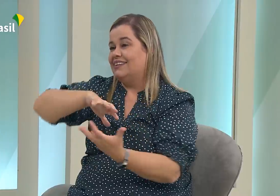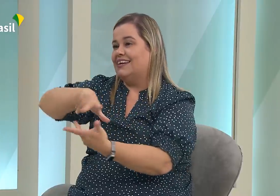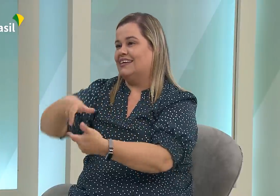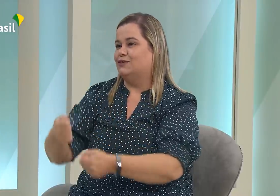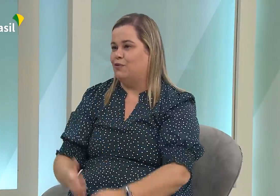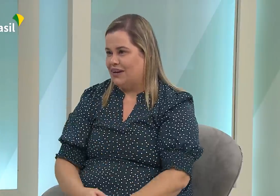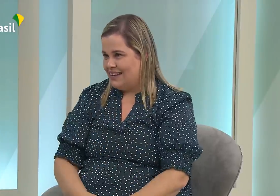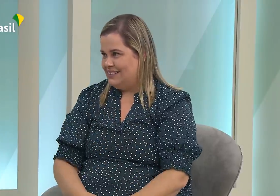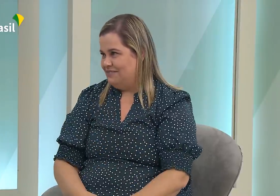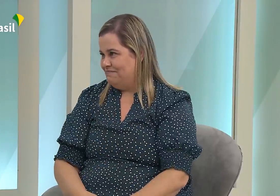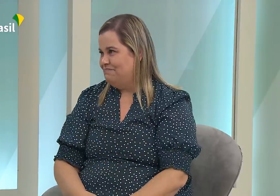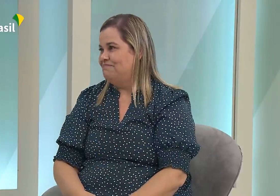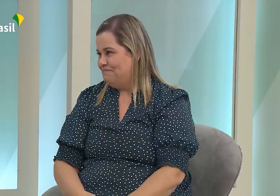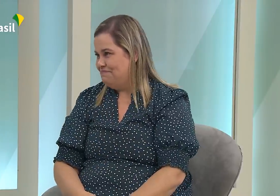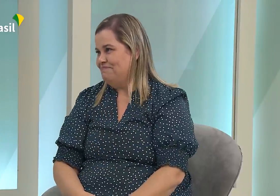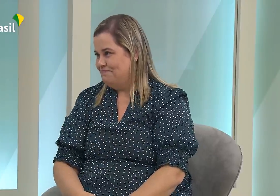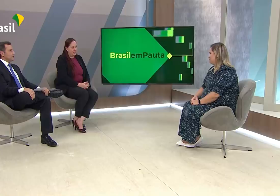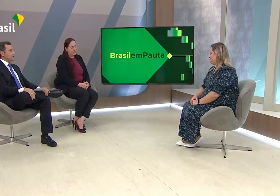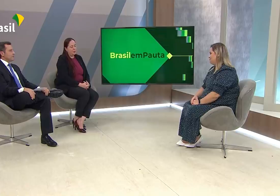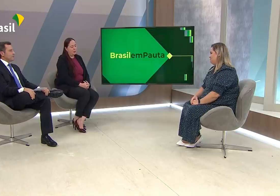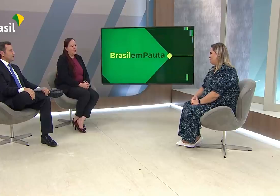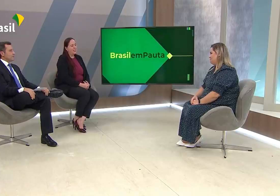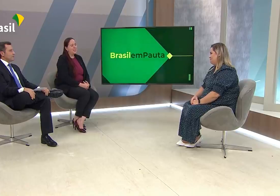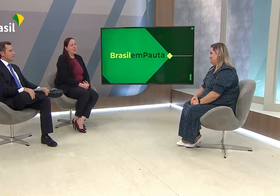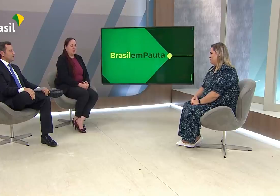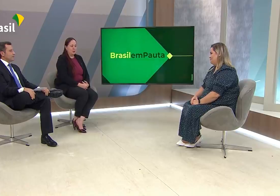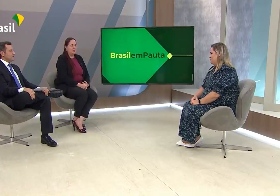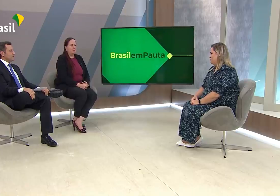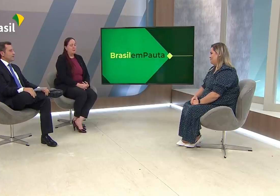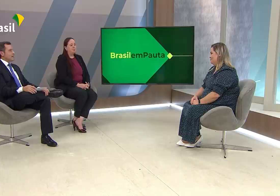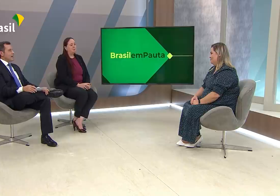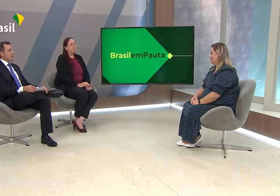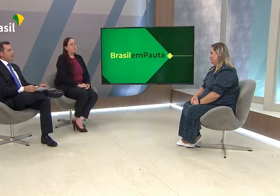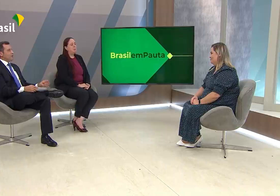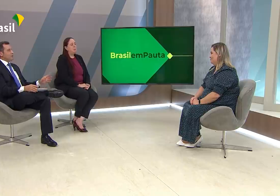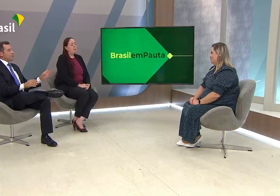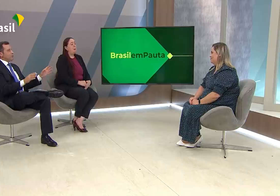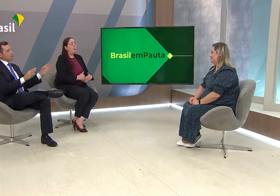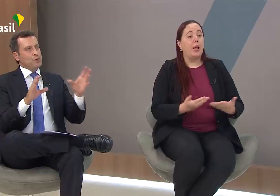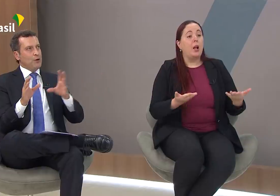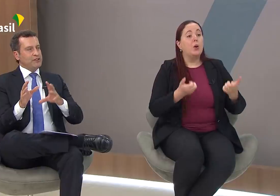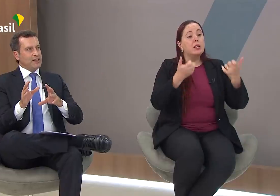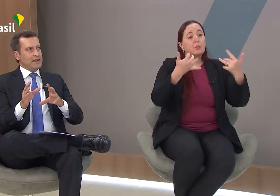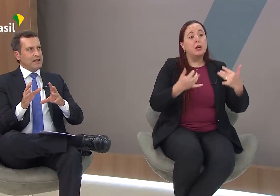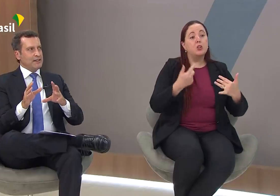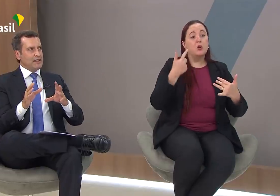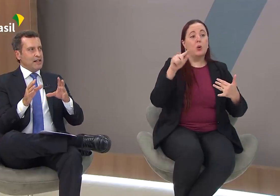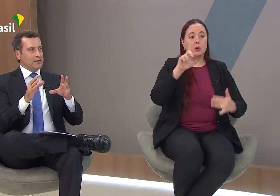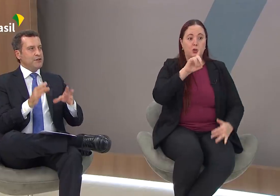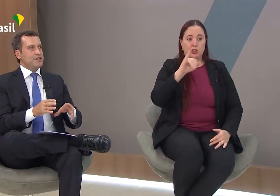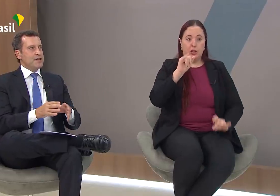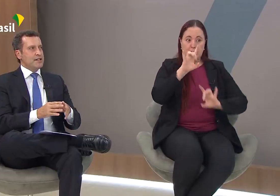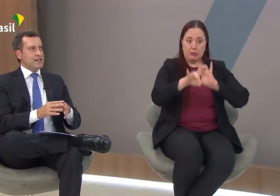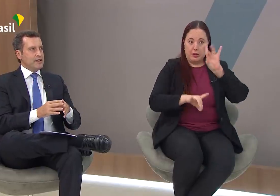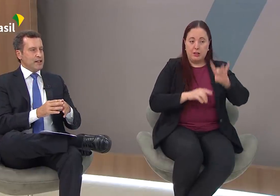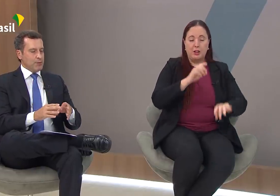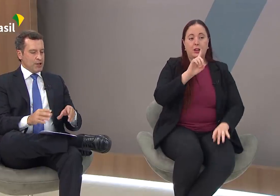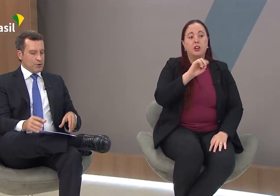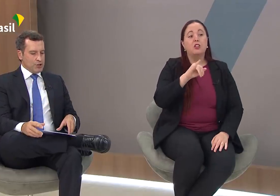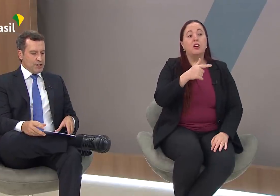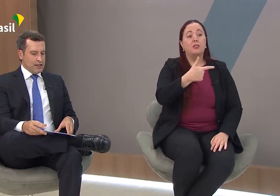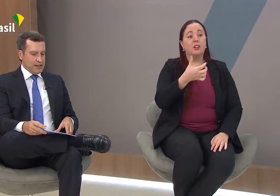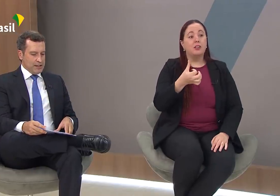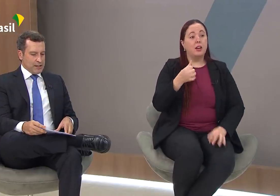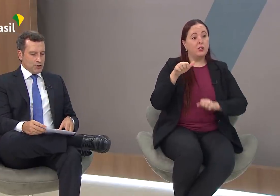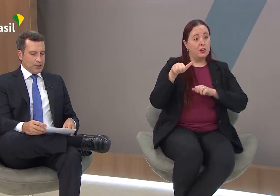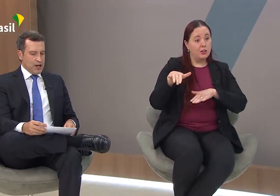de outros países também usando sinais internacionais. Isso é muito interessante. Agora, falando um pouco de uma outra data, que é 26 de setembro,